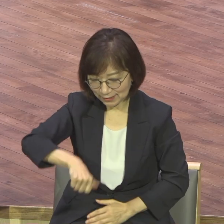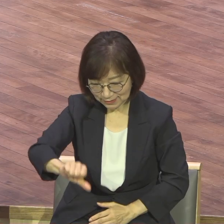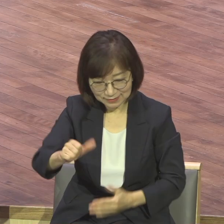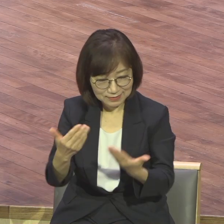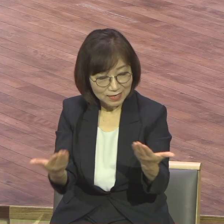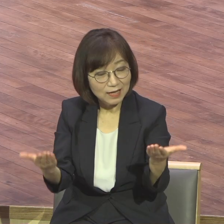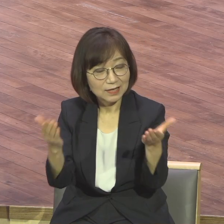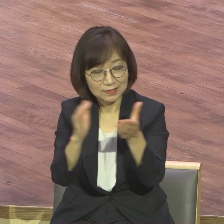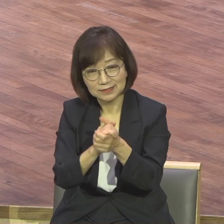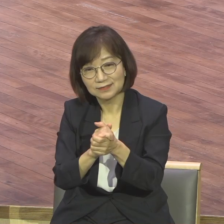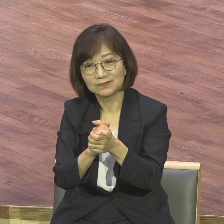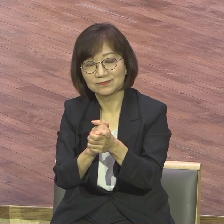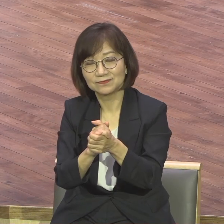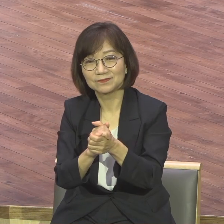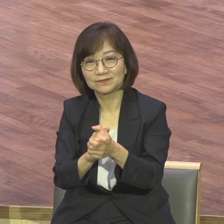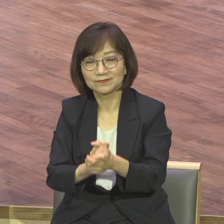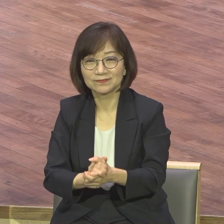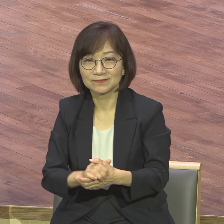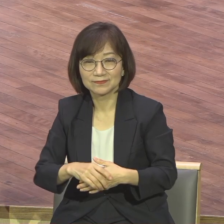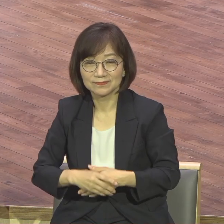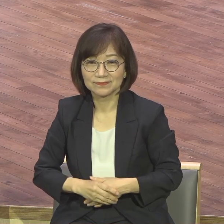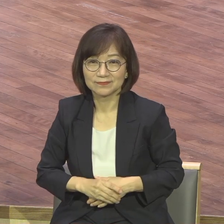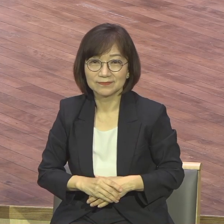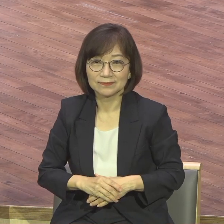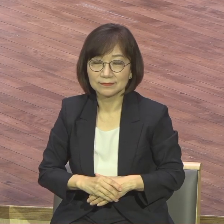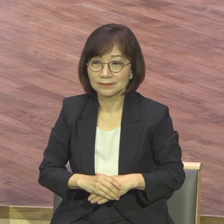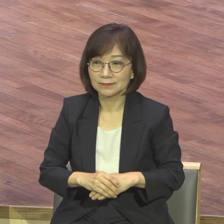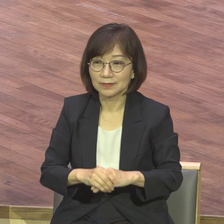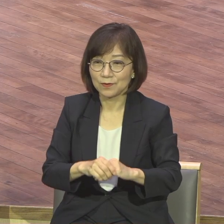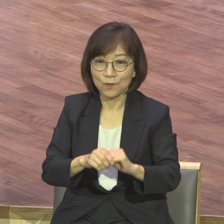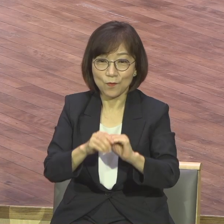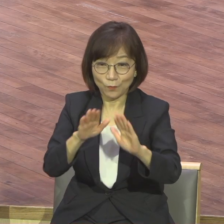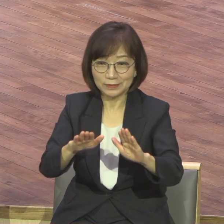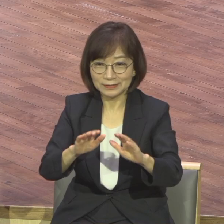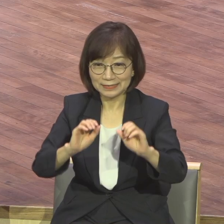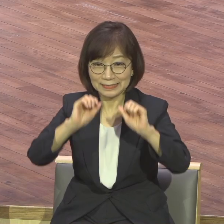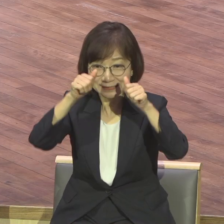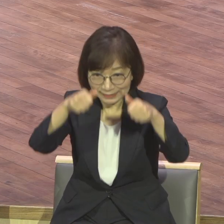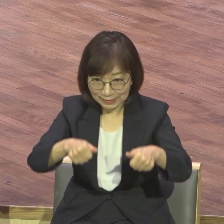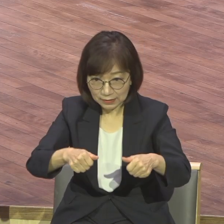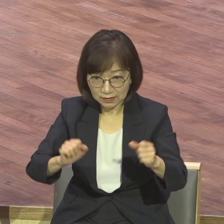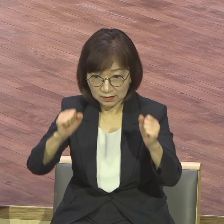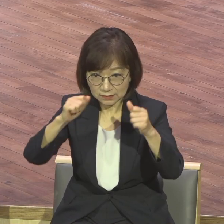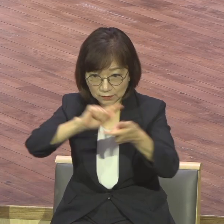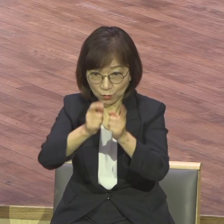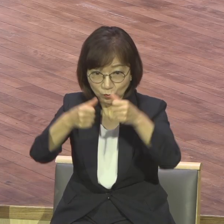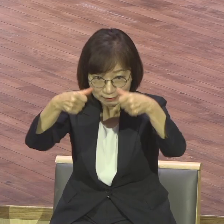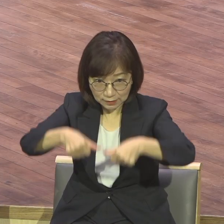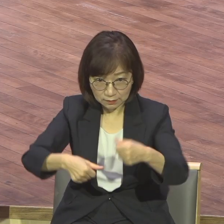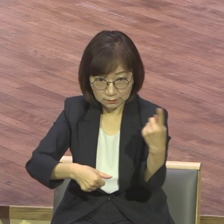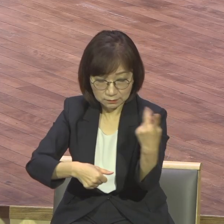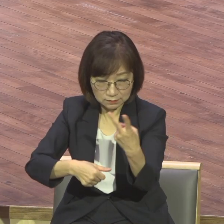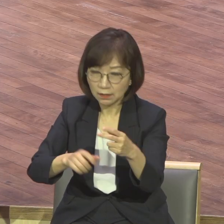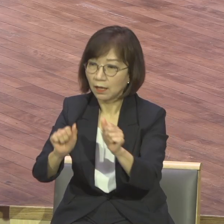아들이십니다 아멘 오늘은 두번 인사하겠습니다 첫번째 남녀 전두 tickets